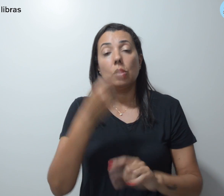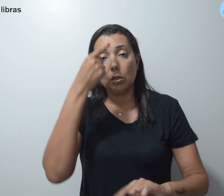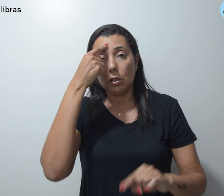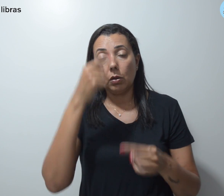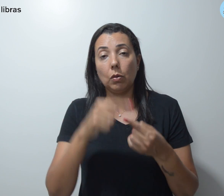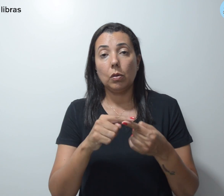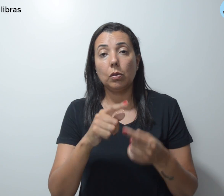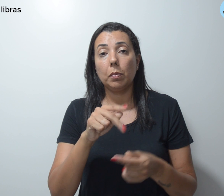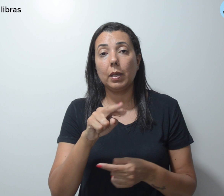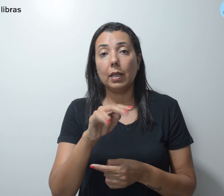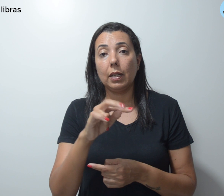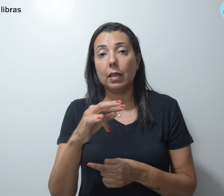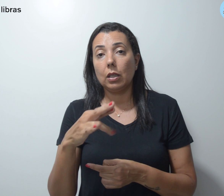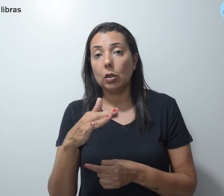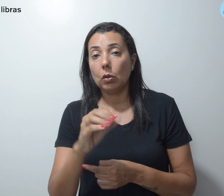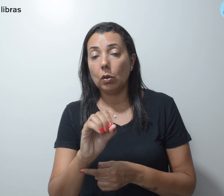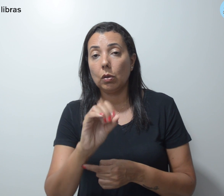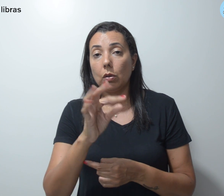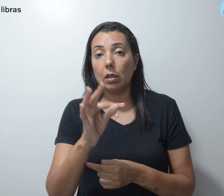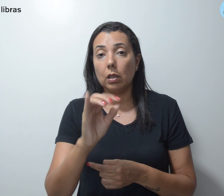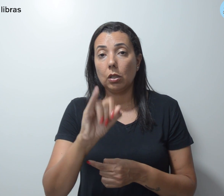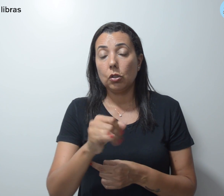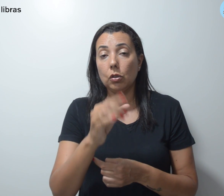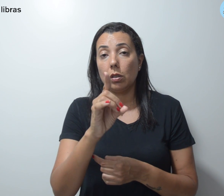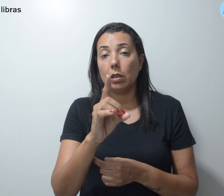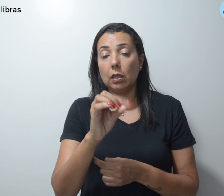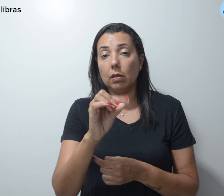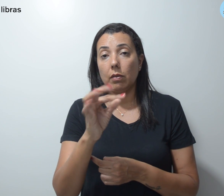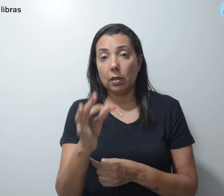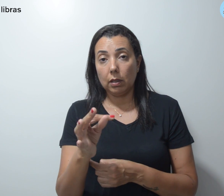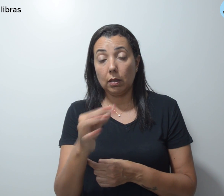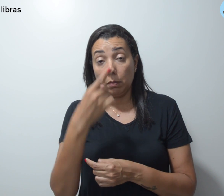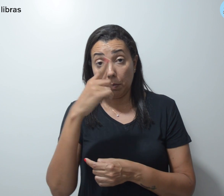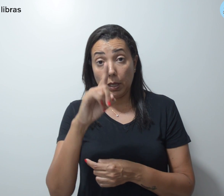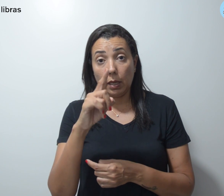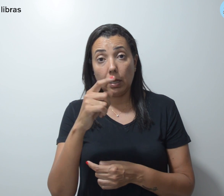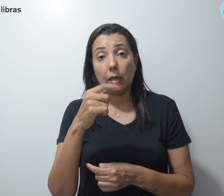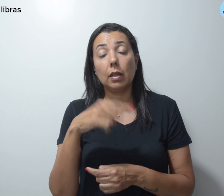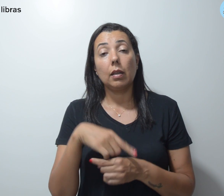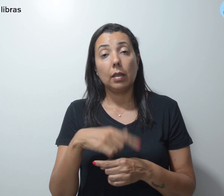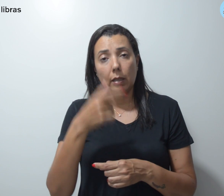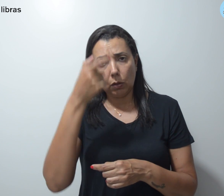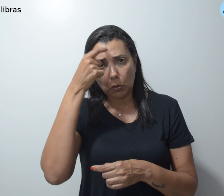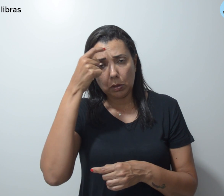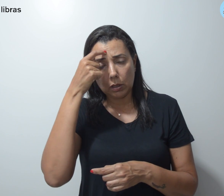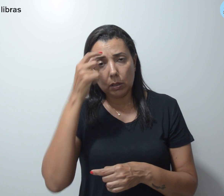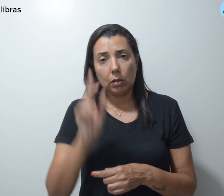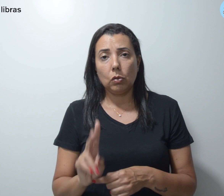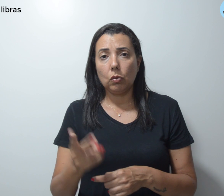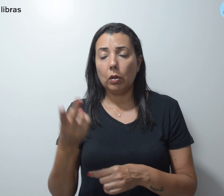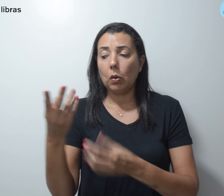precatórios do TJDFT, para ciência do valor a ser recebido,